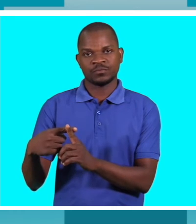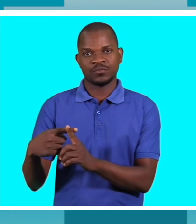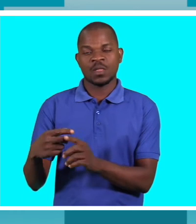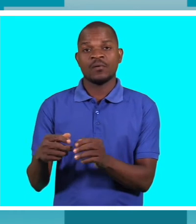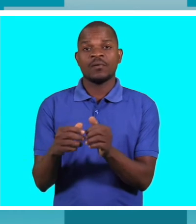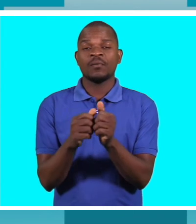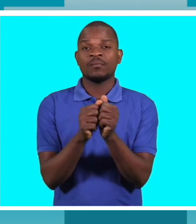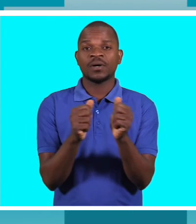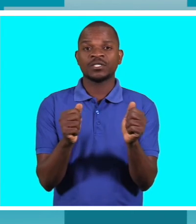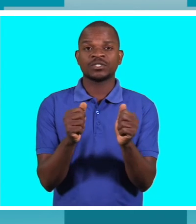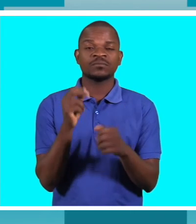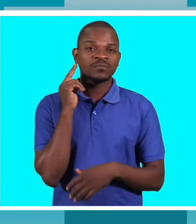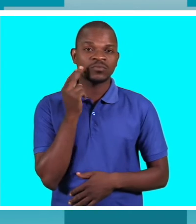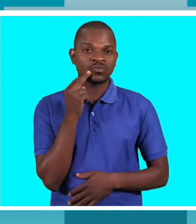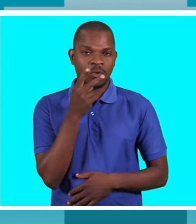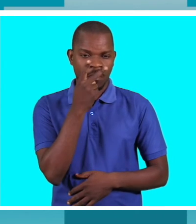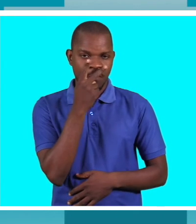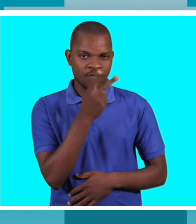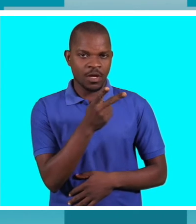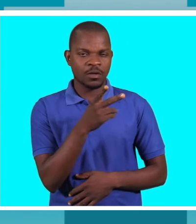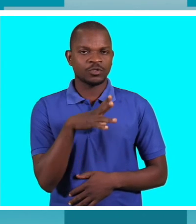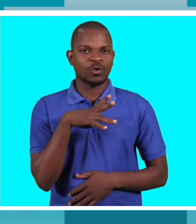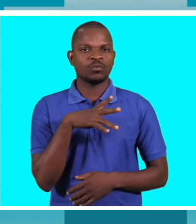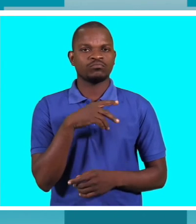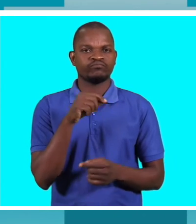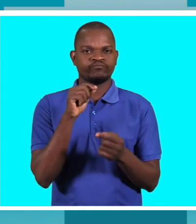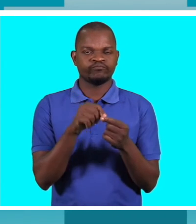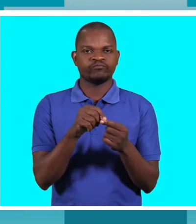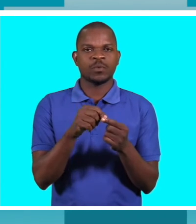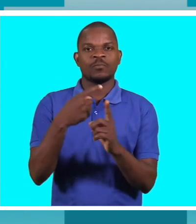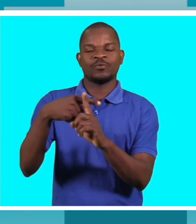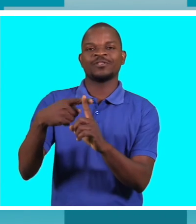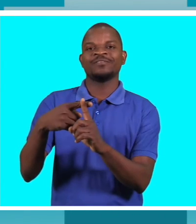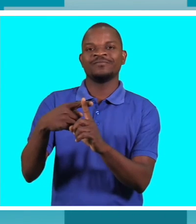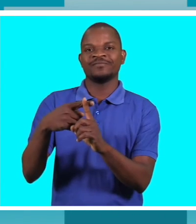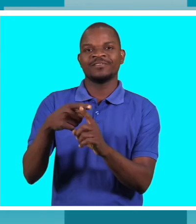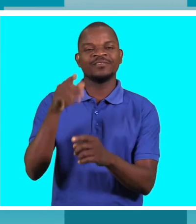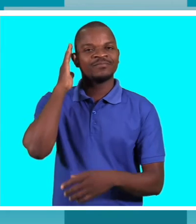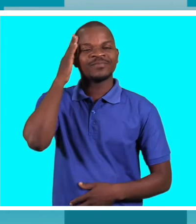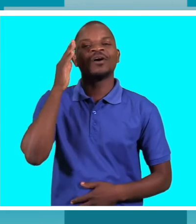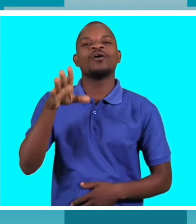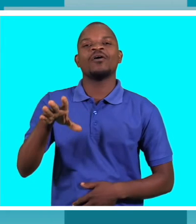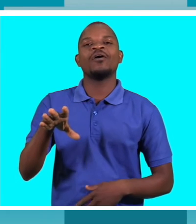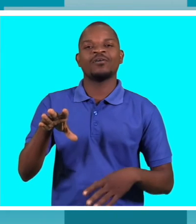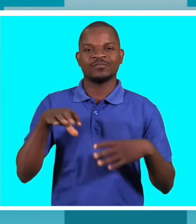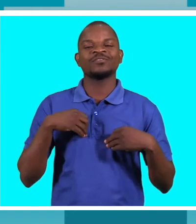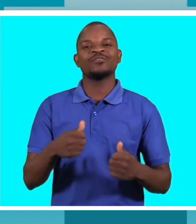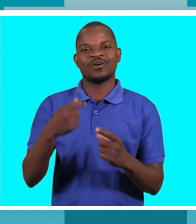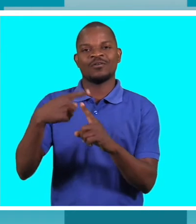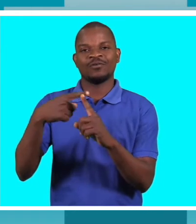tendo positivo significa a pessoa está bem mas não é isso o positivo